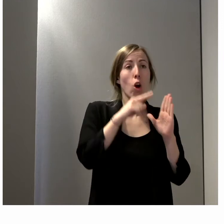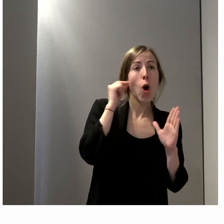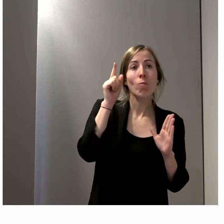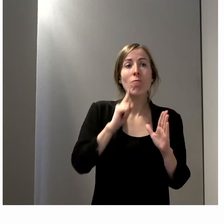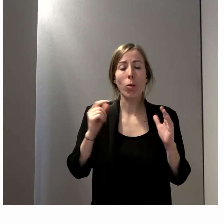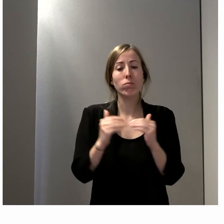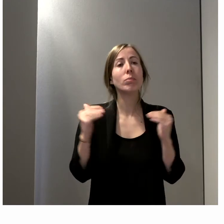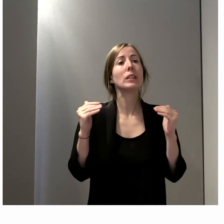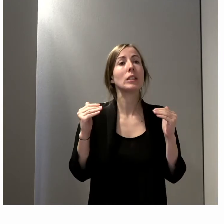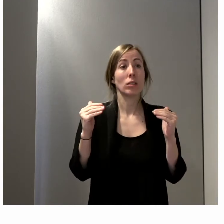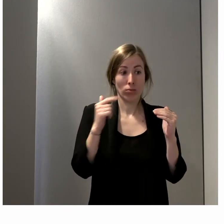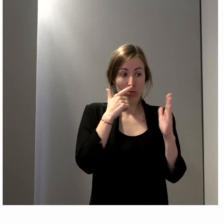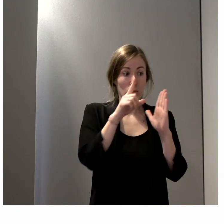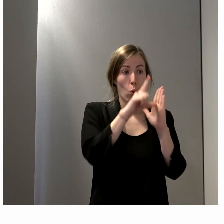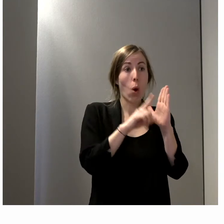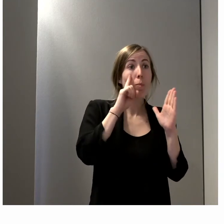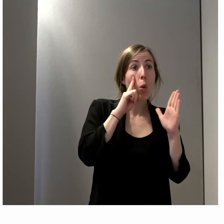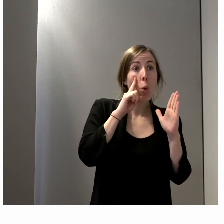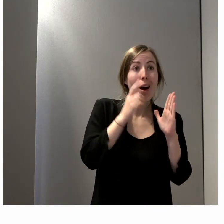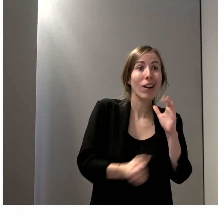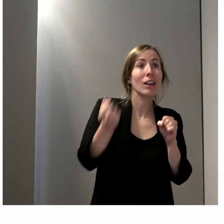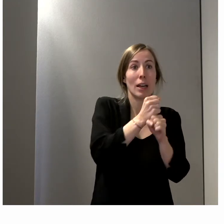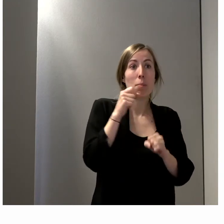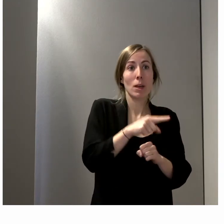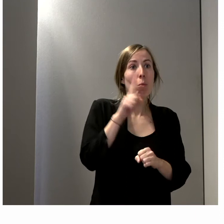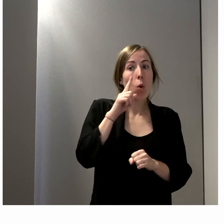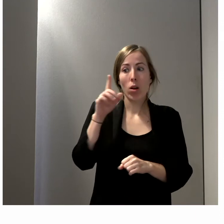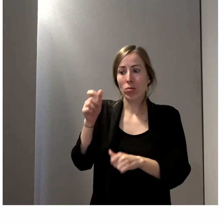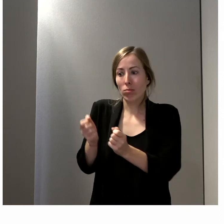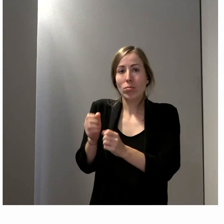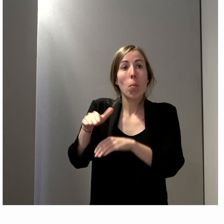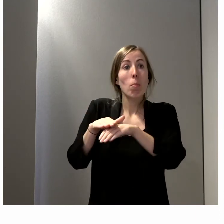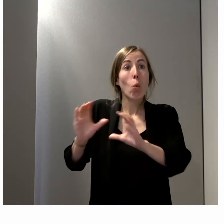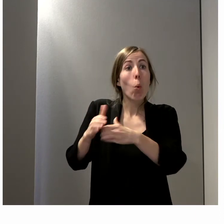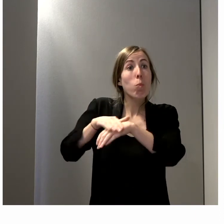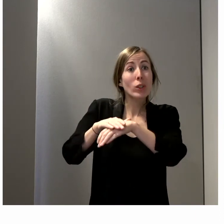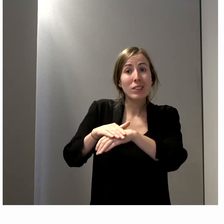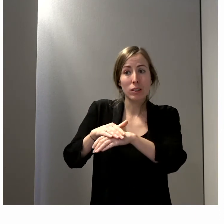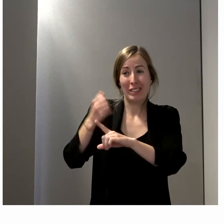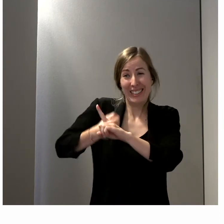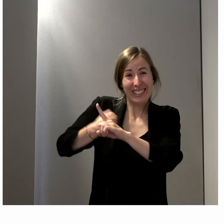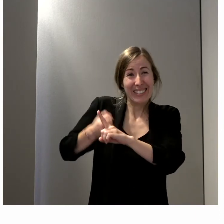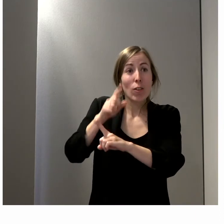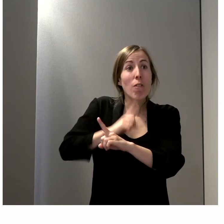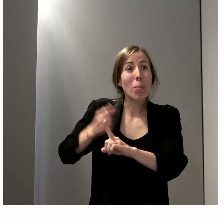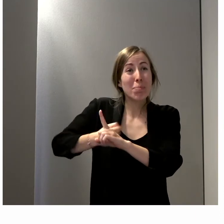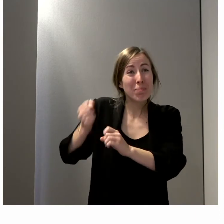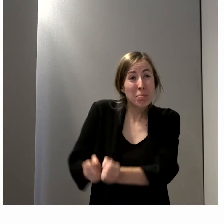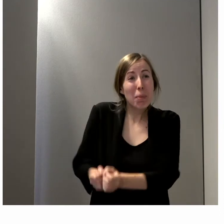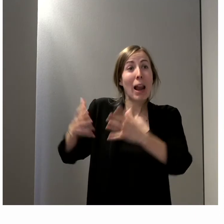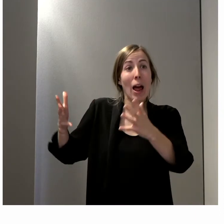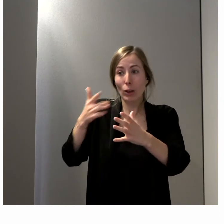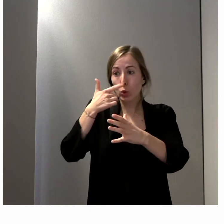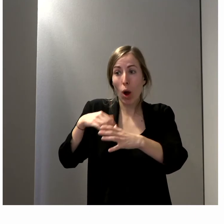été faite pour briser un plafond de verre. Vous aviez beaucoup de femmes qui militaient dans les partis politiques et qui restaient militantes, qui n'accédaient pas à